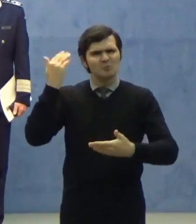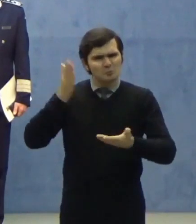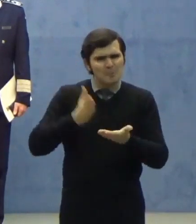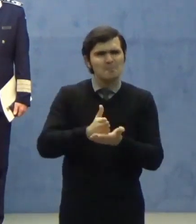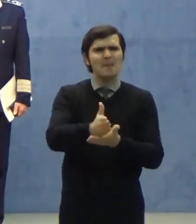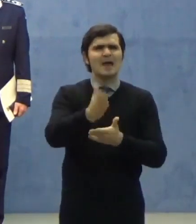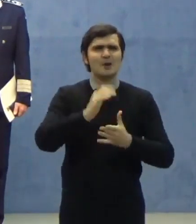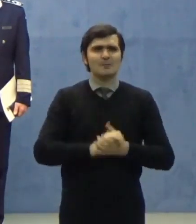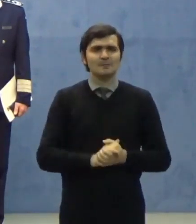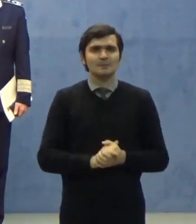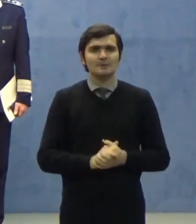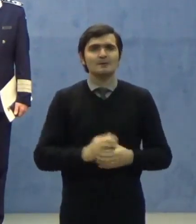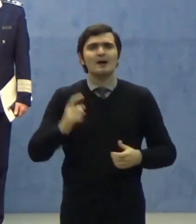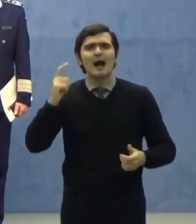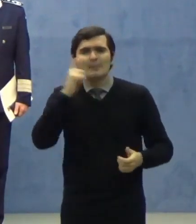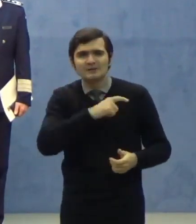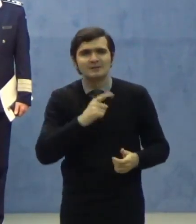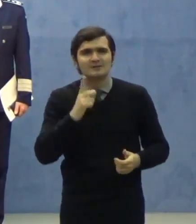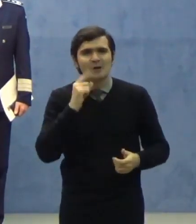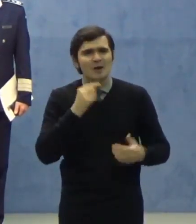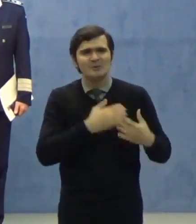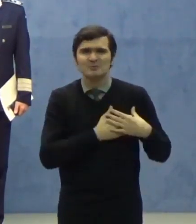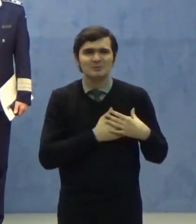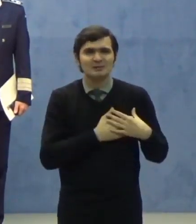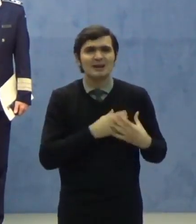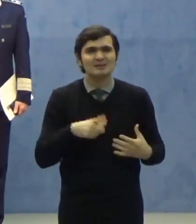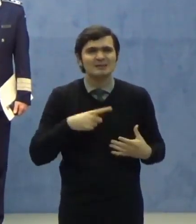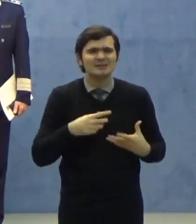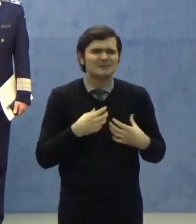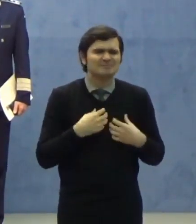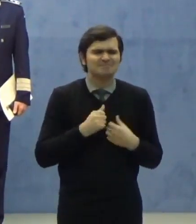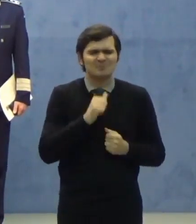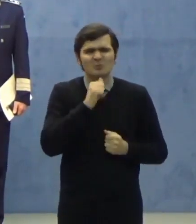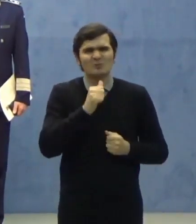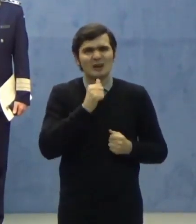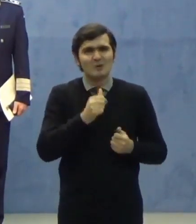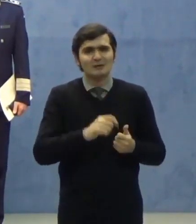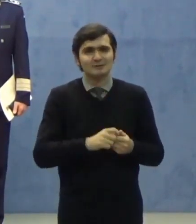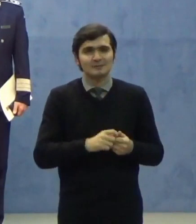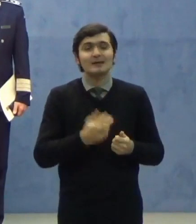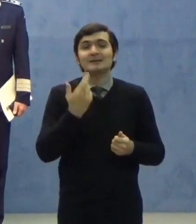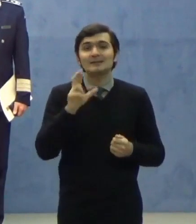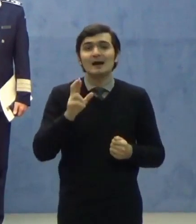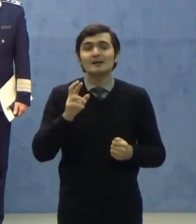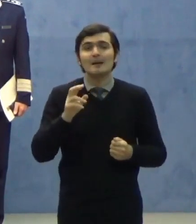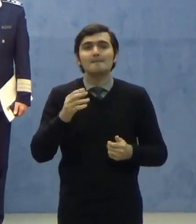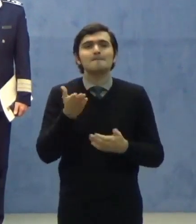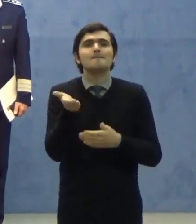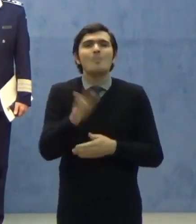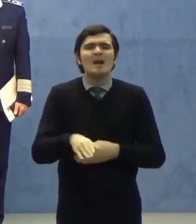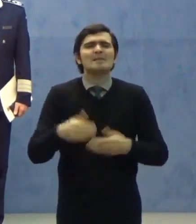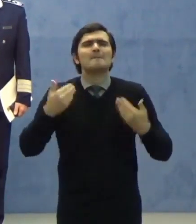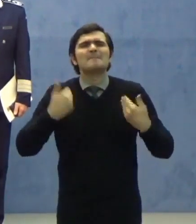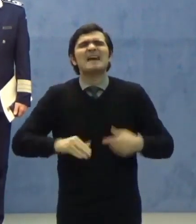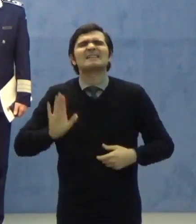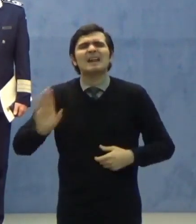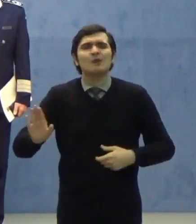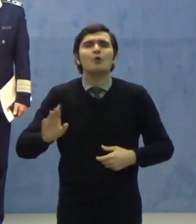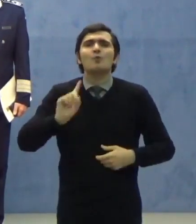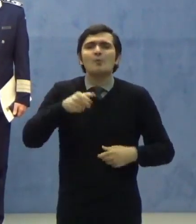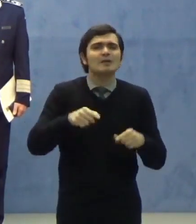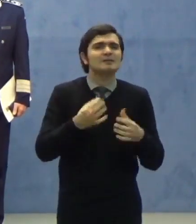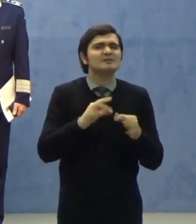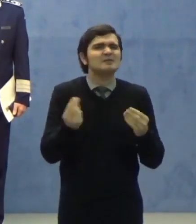absența celor dragi este dureroasă dar pierderea lor poate fi tragică